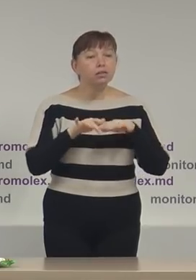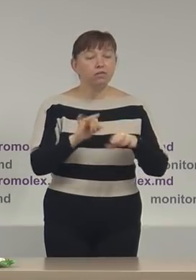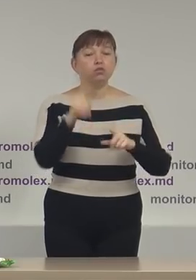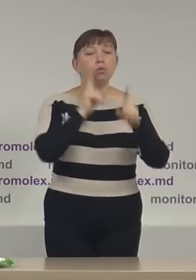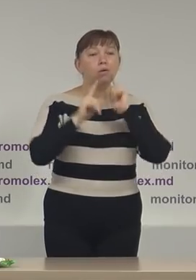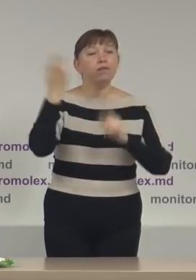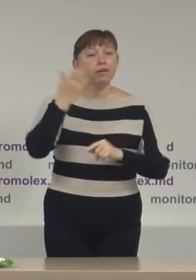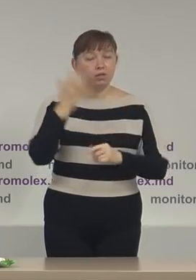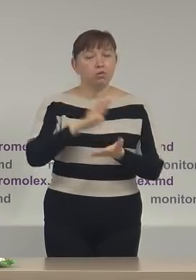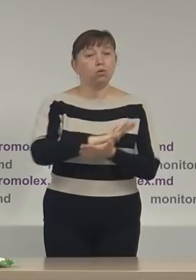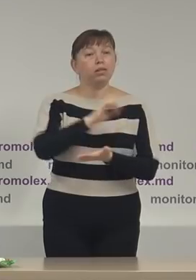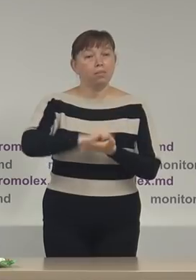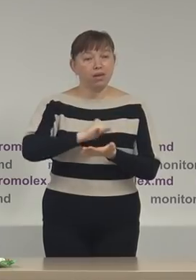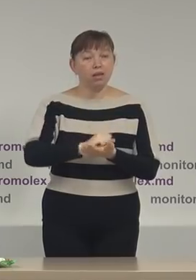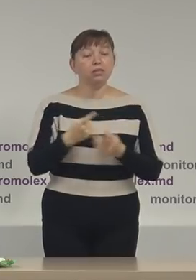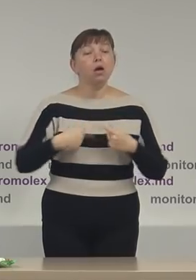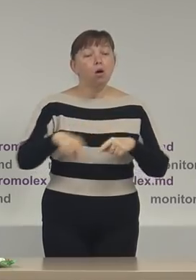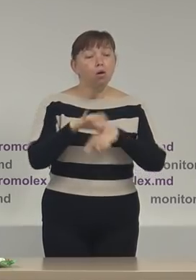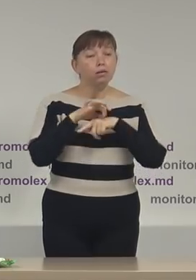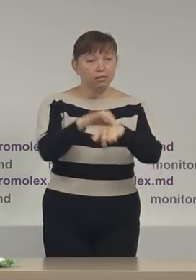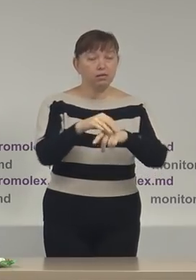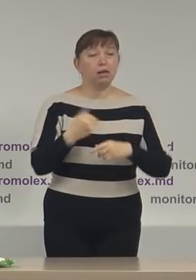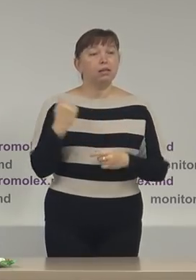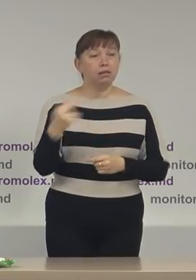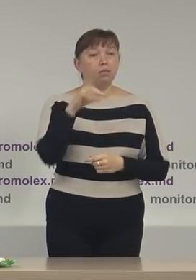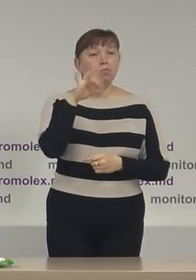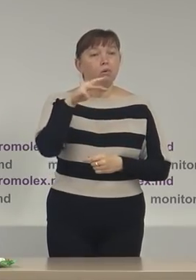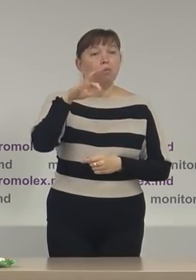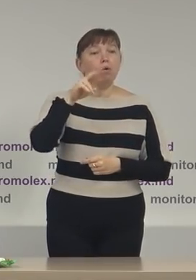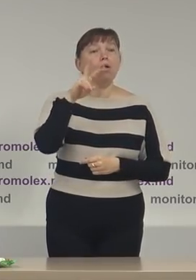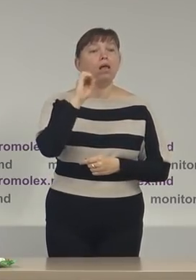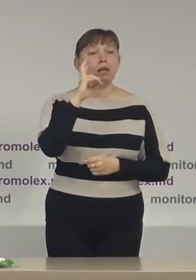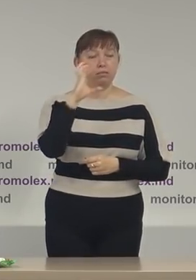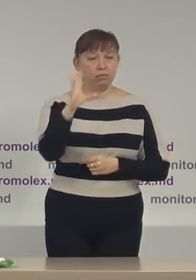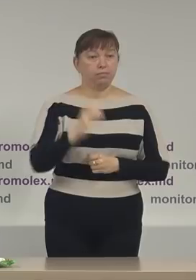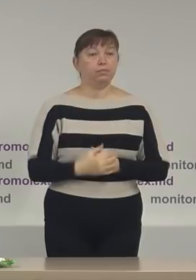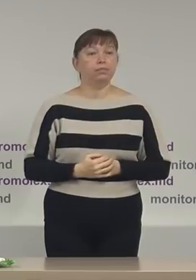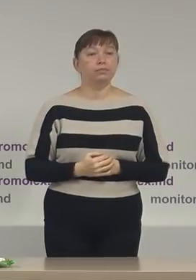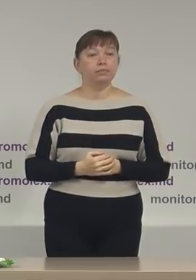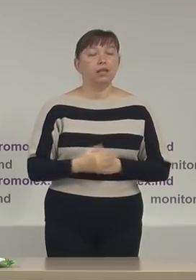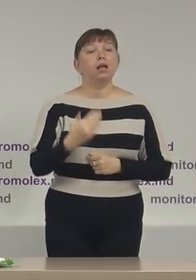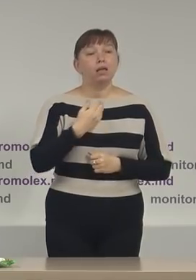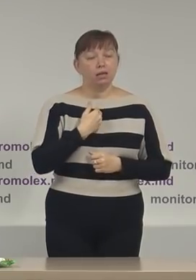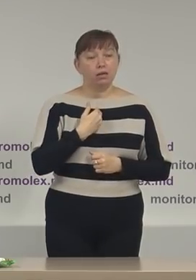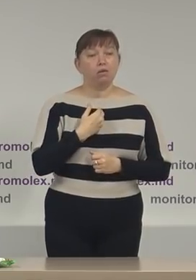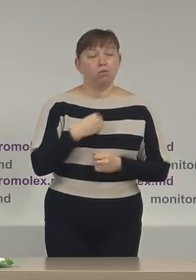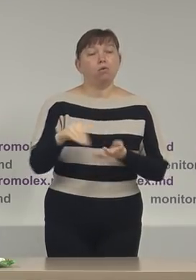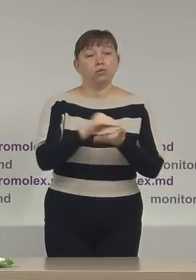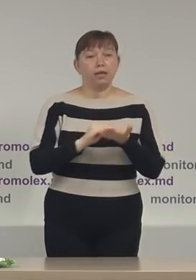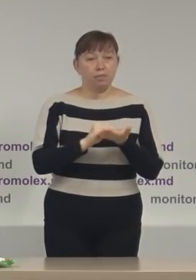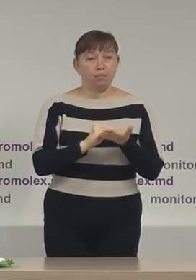conferinților de presă organizate din misiunea Promolex de monitorizare alegerilor. Eu o să repet